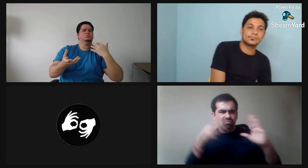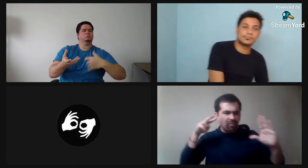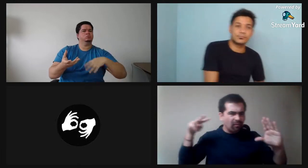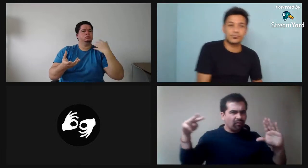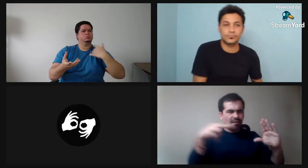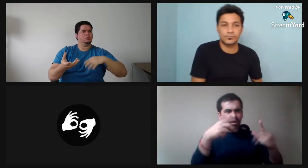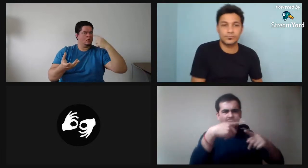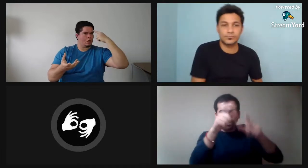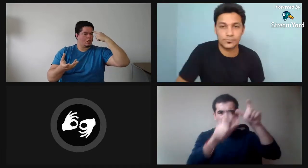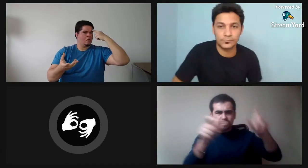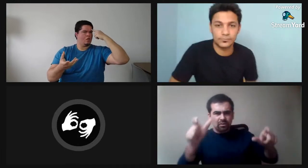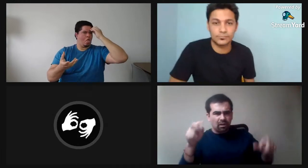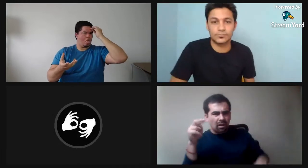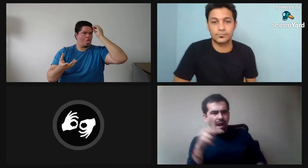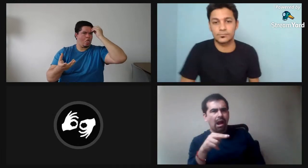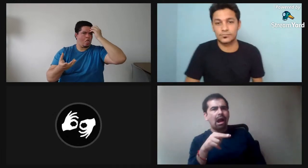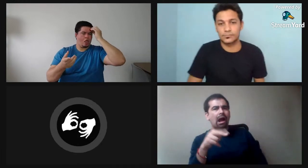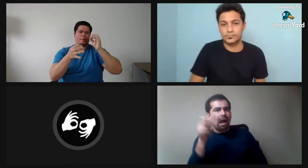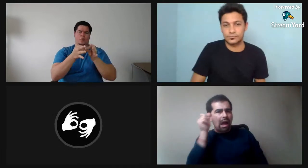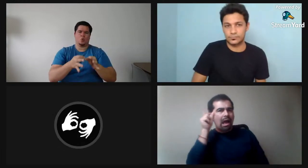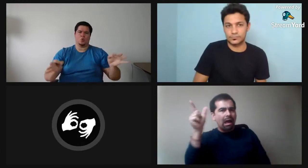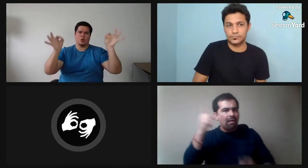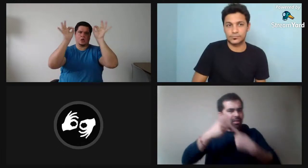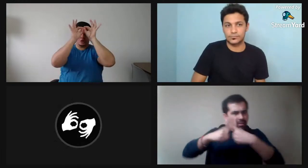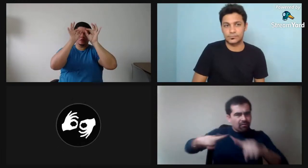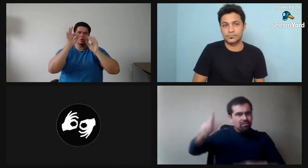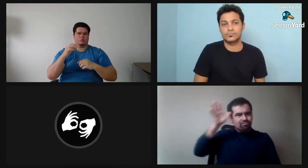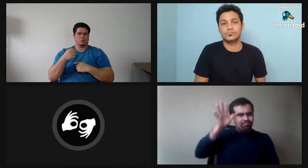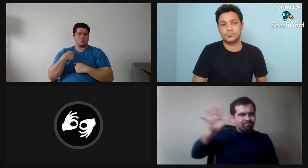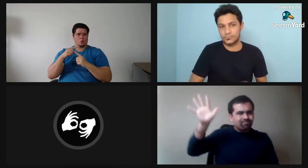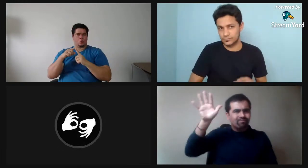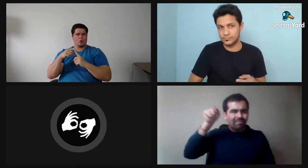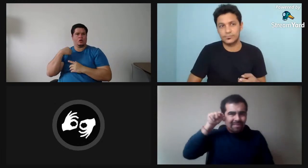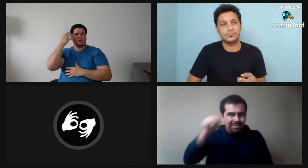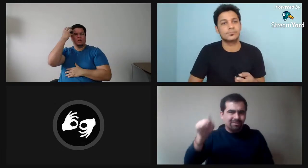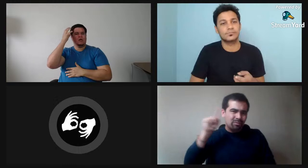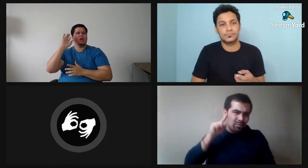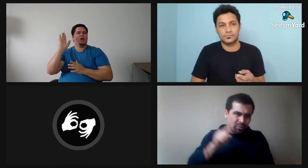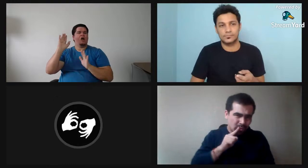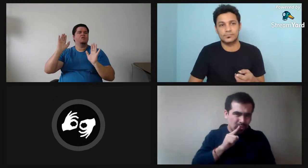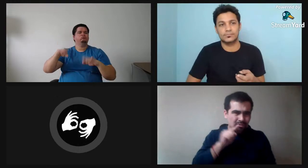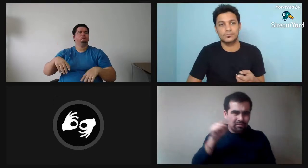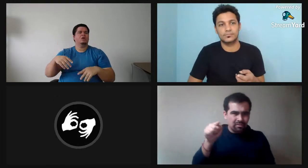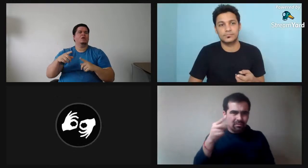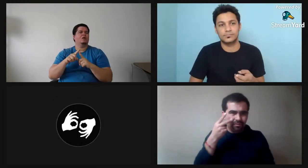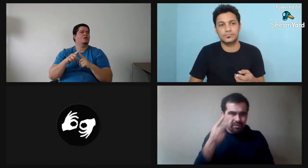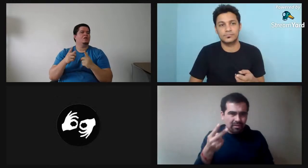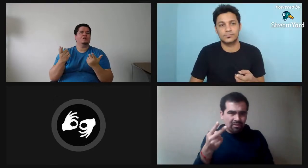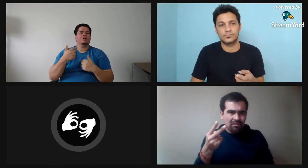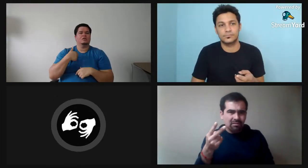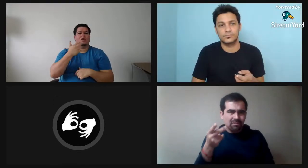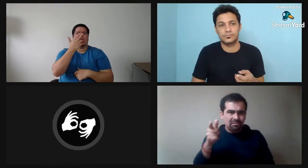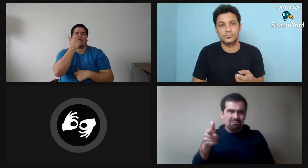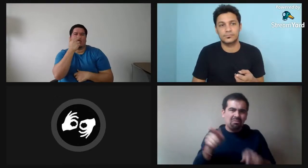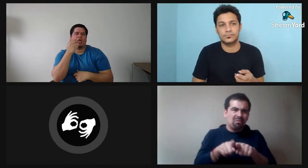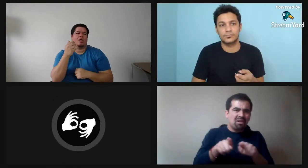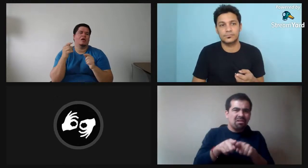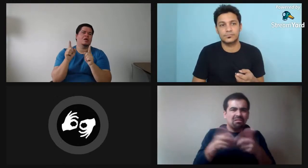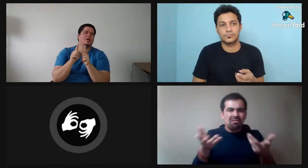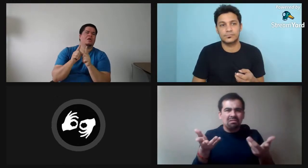Ustedes pueden imaginar muchas cosas. Y a partir de ello, presentarlas. Y ese imaginario